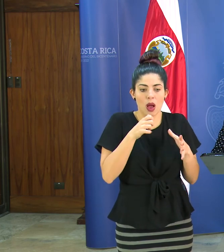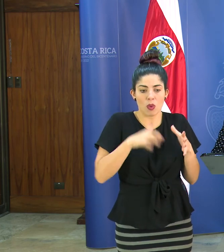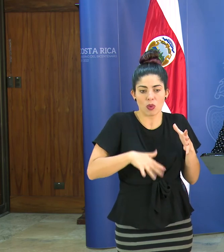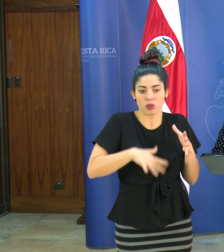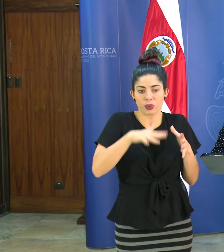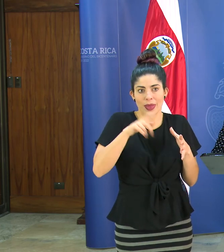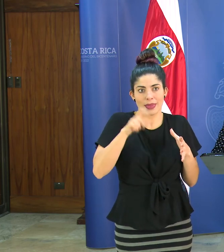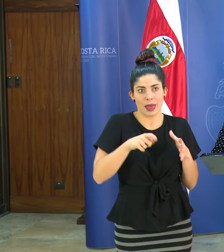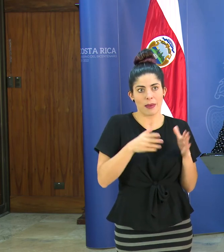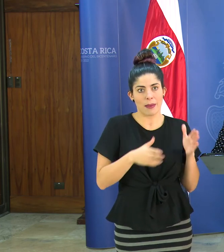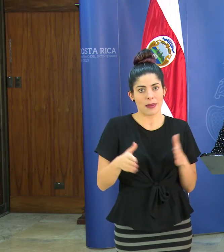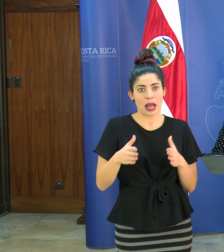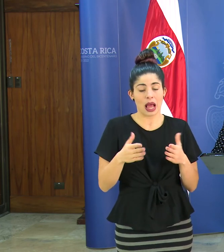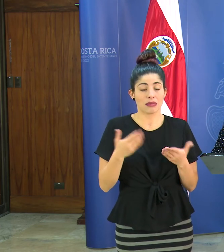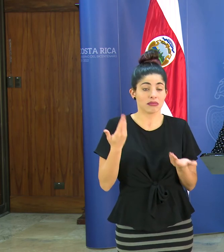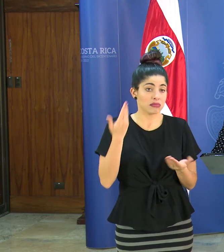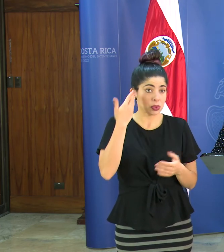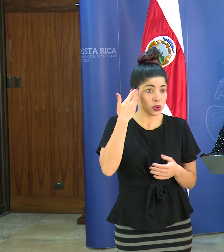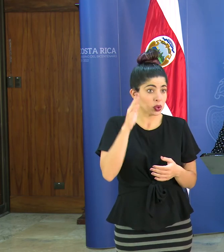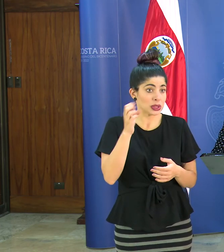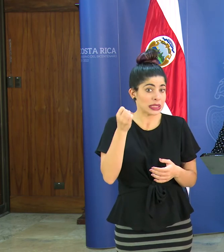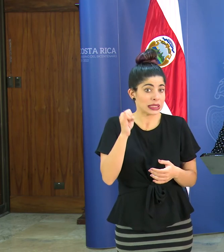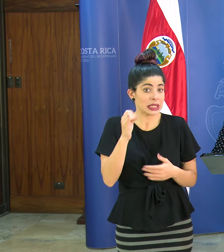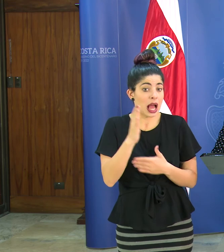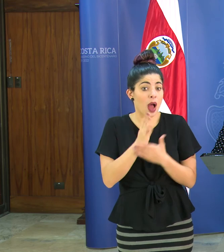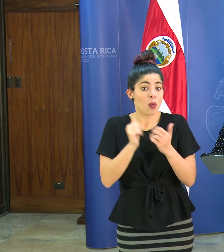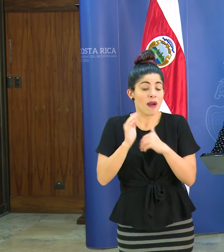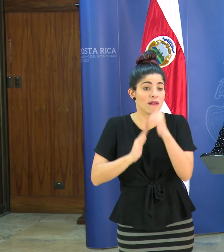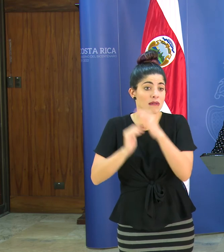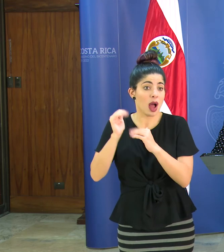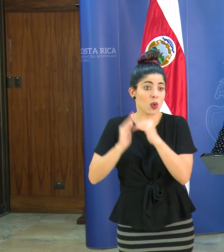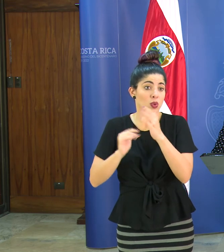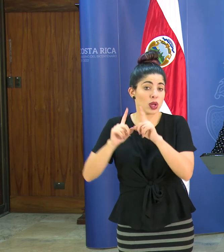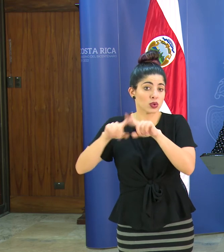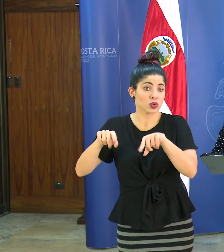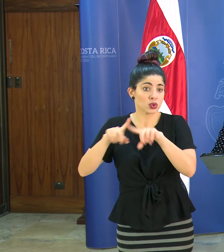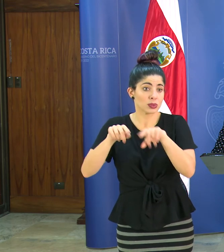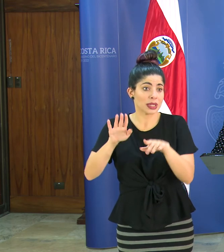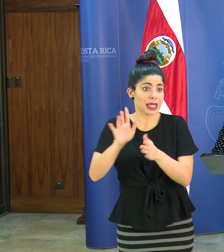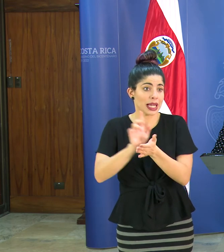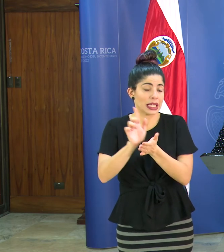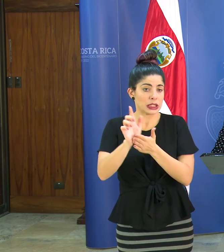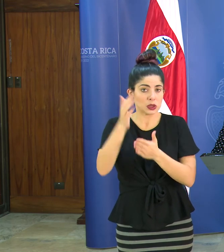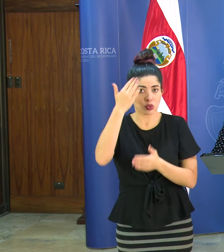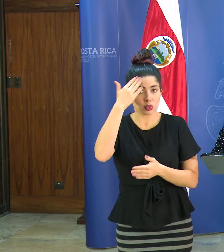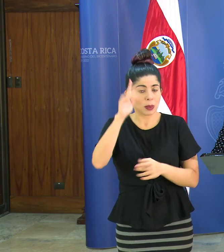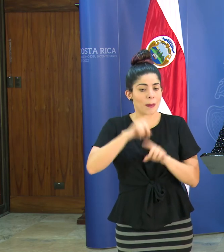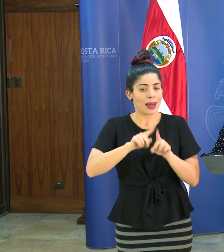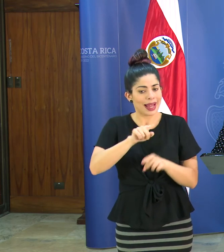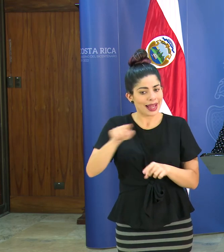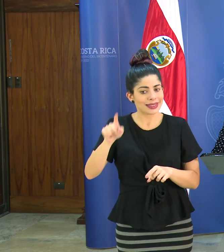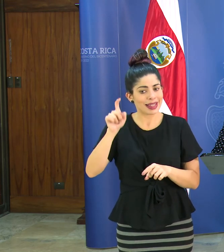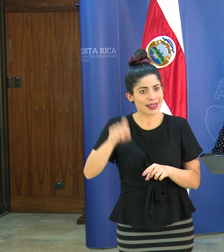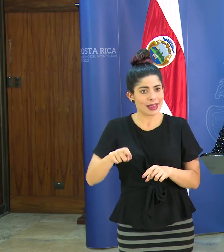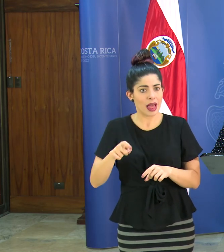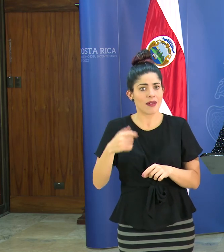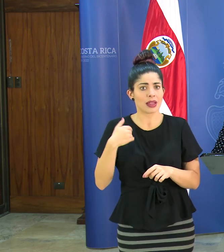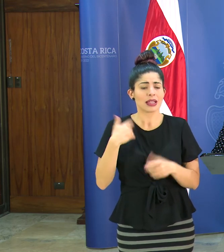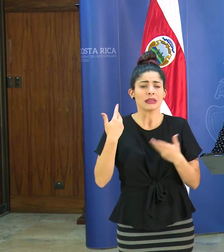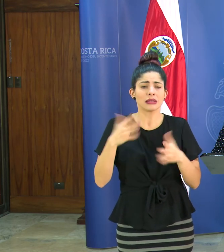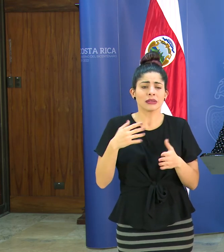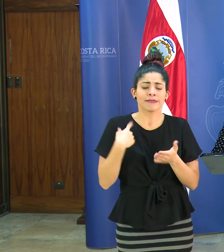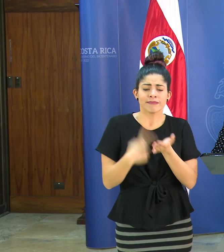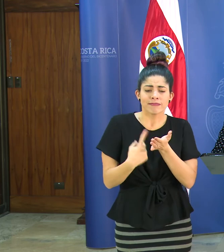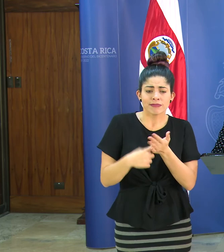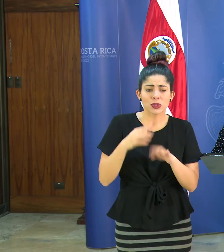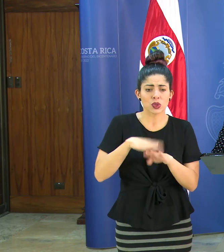no sé si hubiesen algunas facultades que suspendieron sus elecciones pero se deberían de contar hemos venido discutiendo